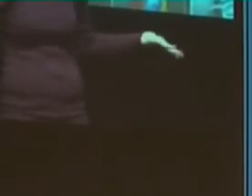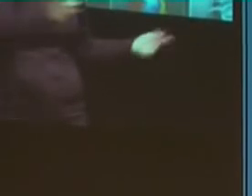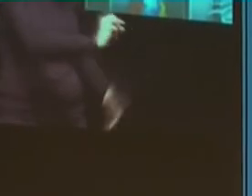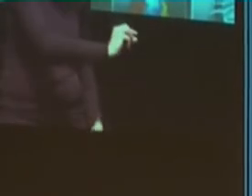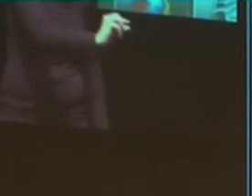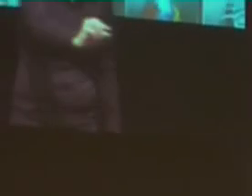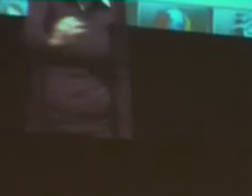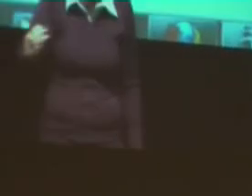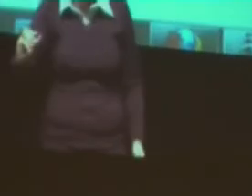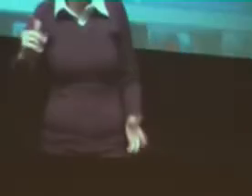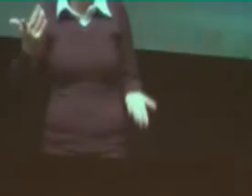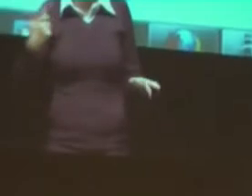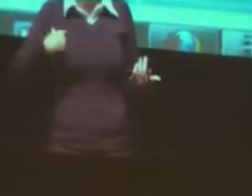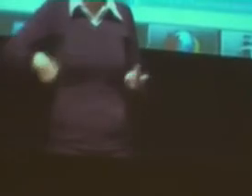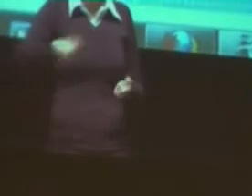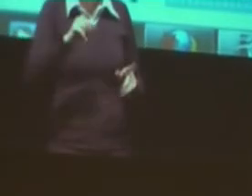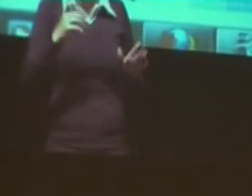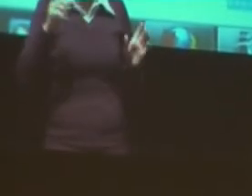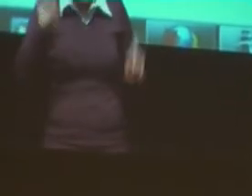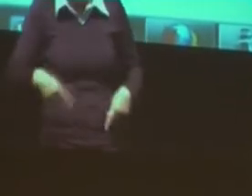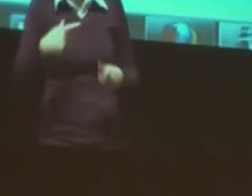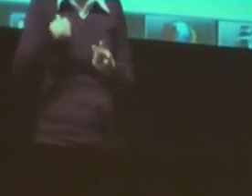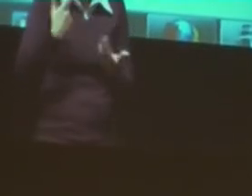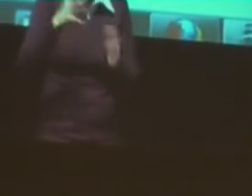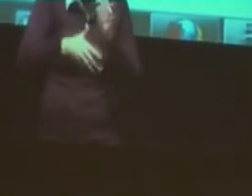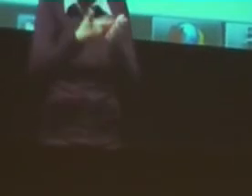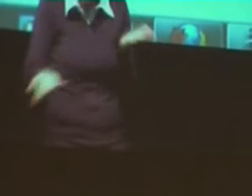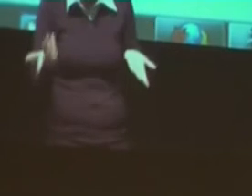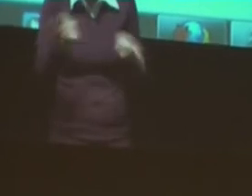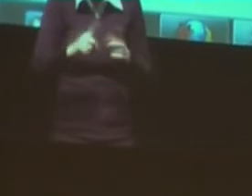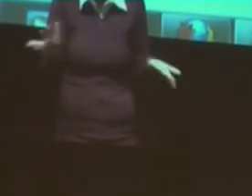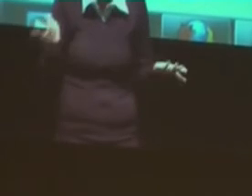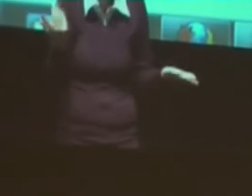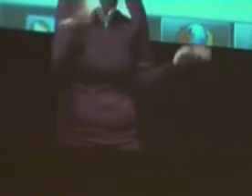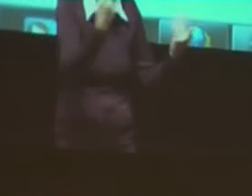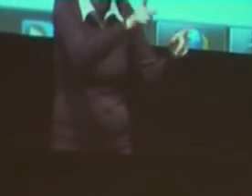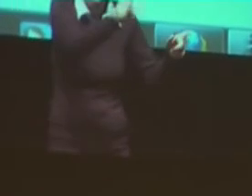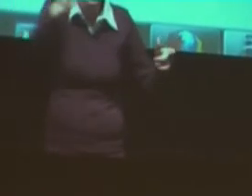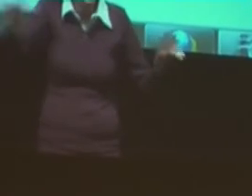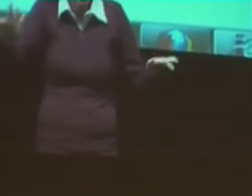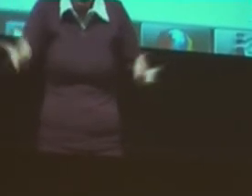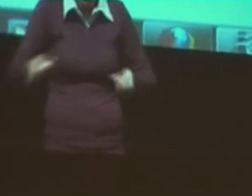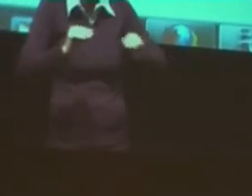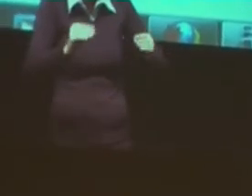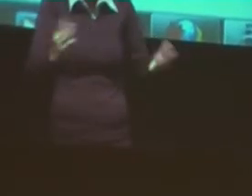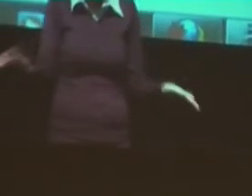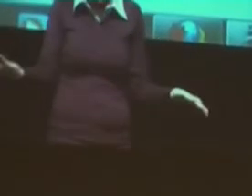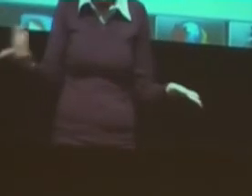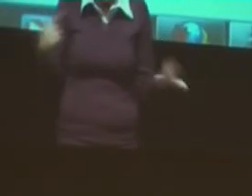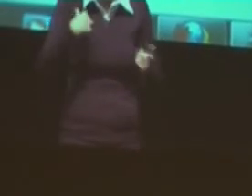ausreichend. Ich glaube, wir sind da unterversorgt. Wir brauchen da wirklich, wirklich ganz gezielte Angebote. Das ist auch ein